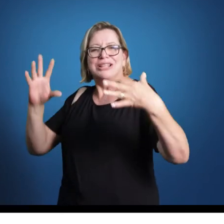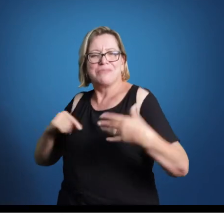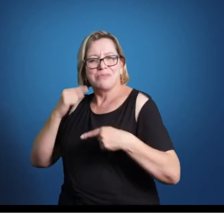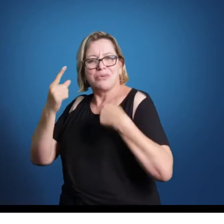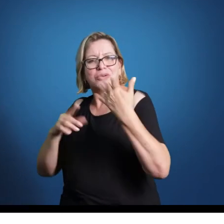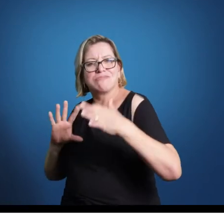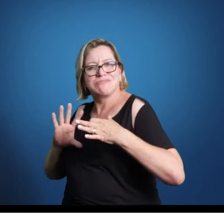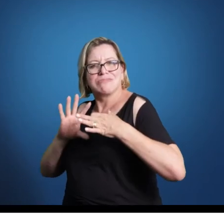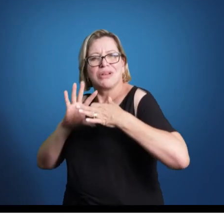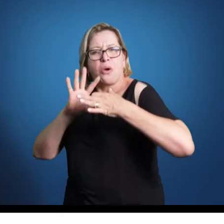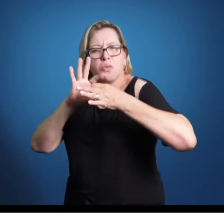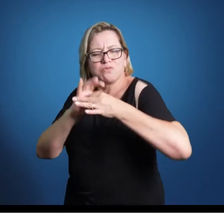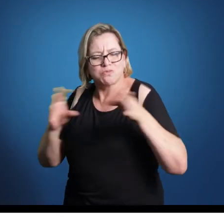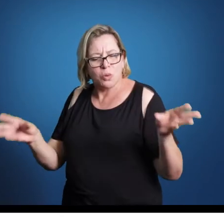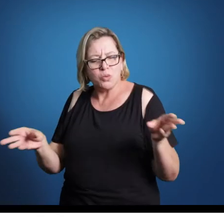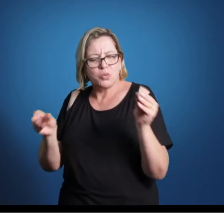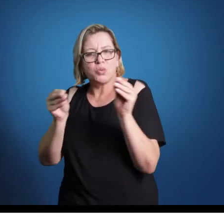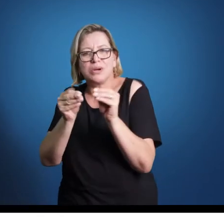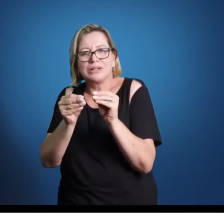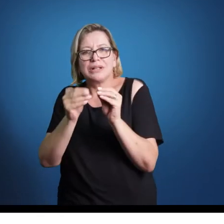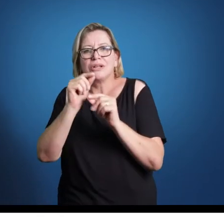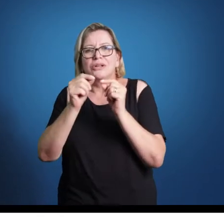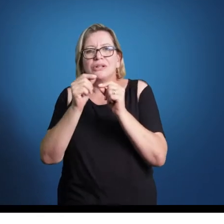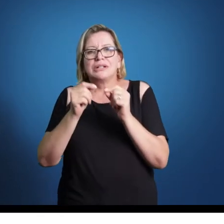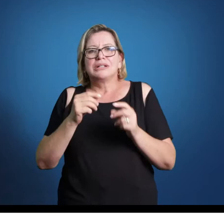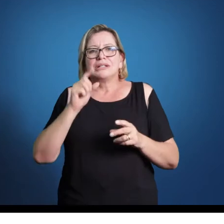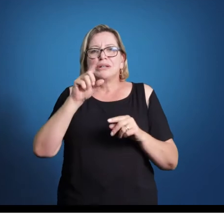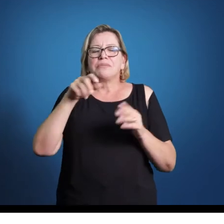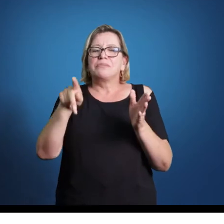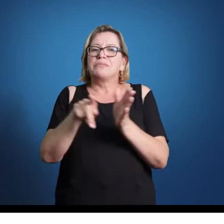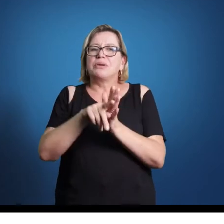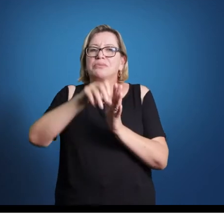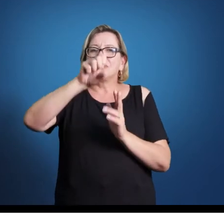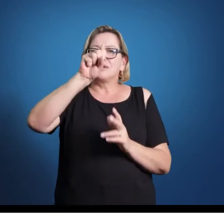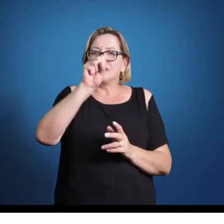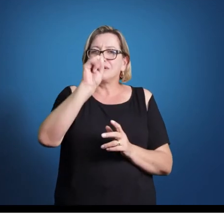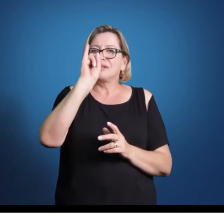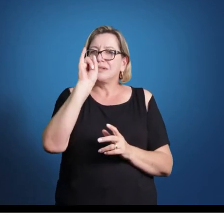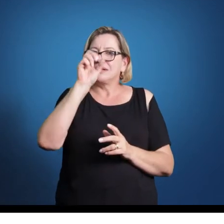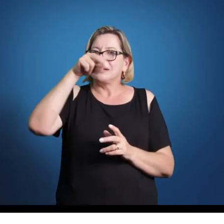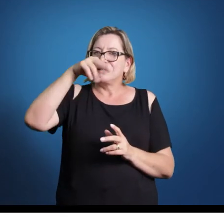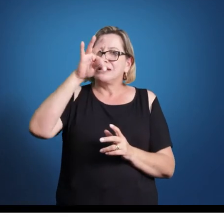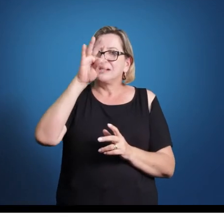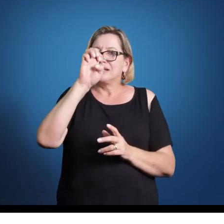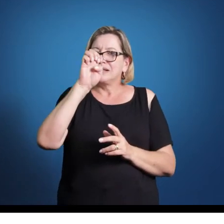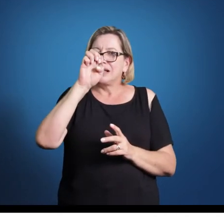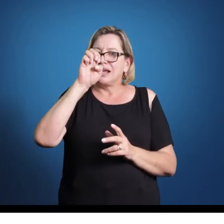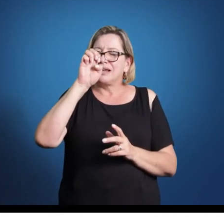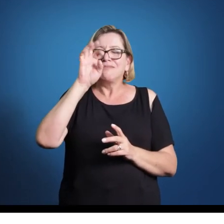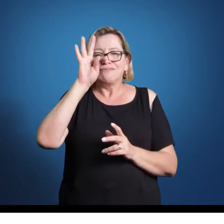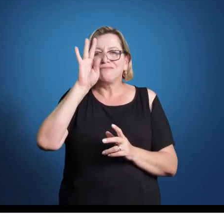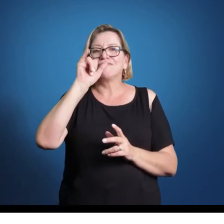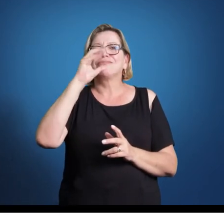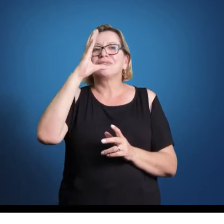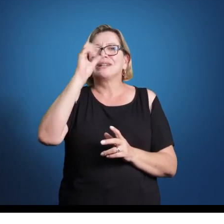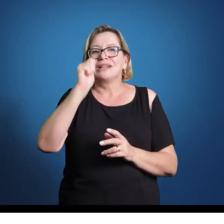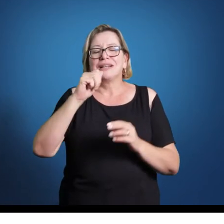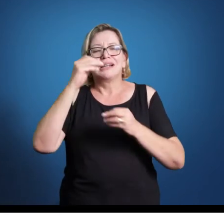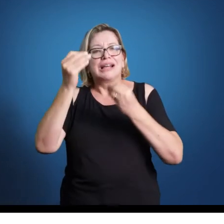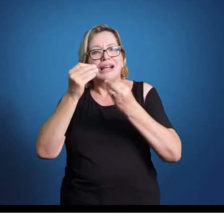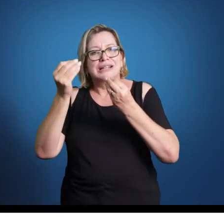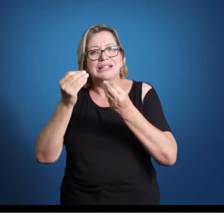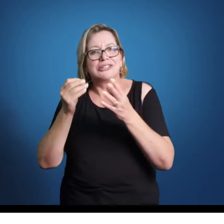Então toda aquela ideia da sintética kantiana, que é um pensamento muito influente da época, vai também gerar ali certa influência,